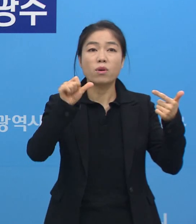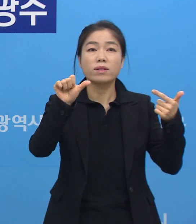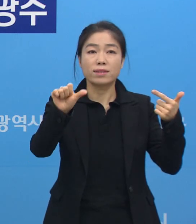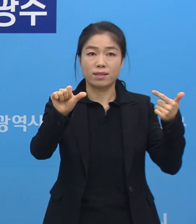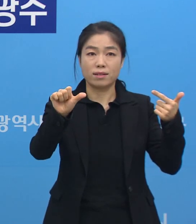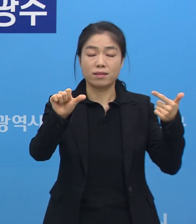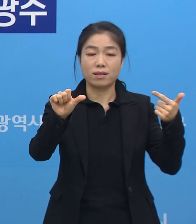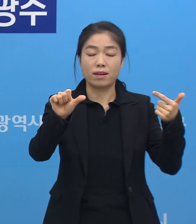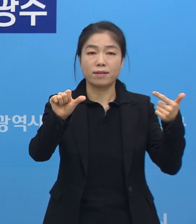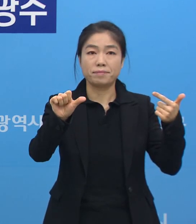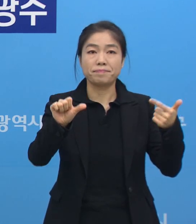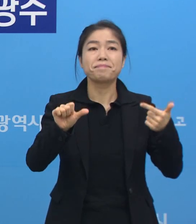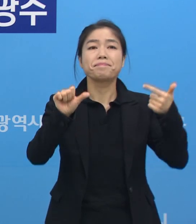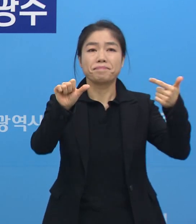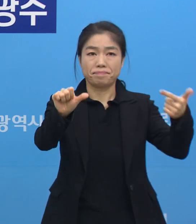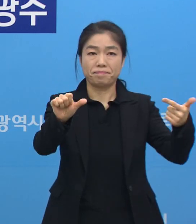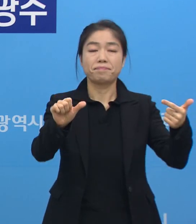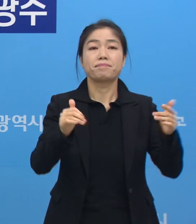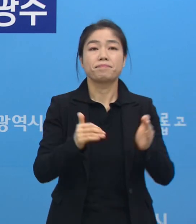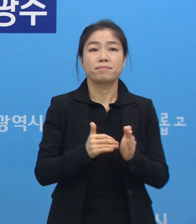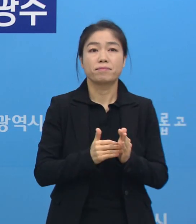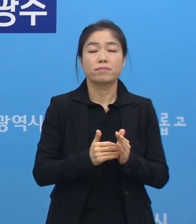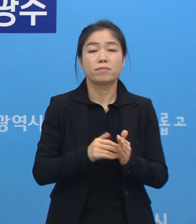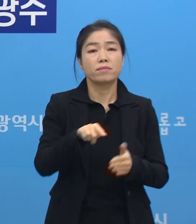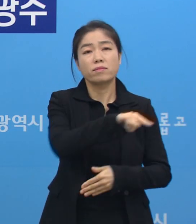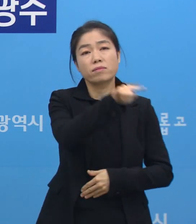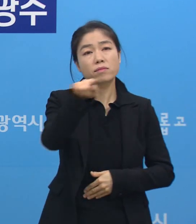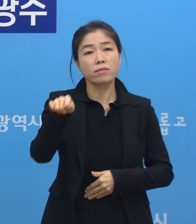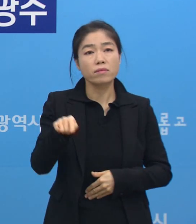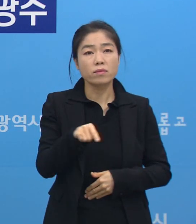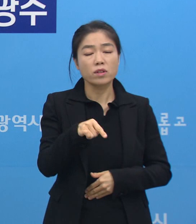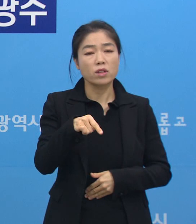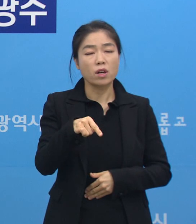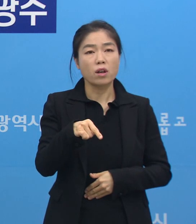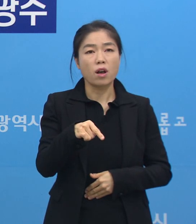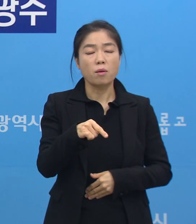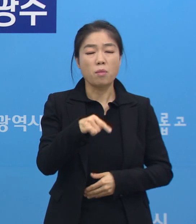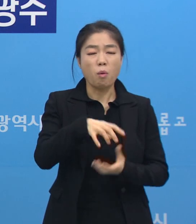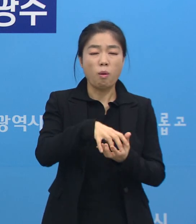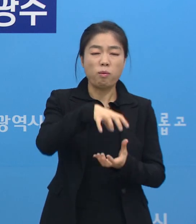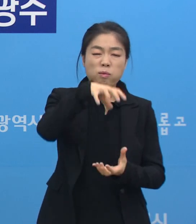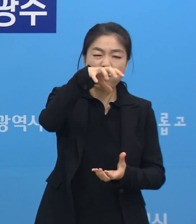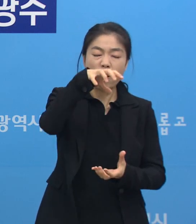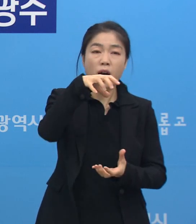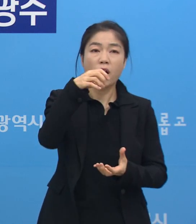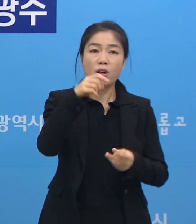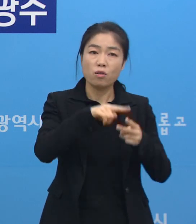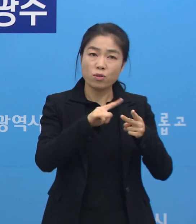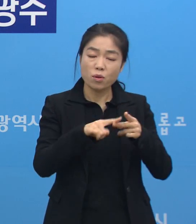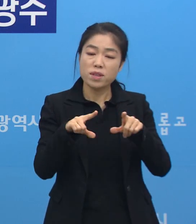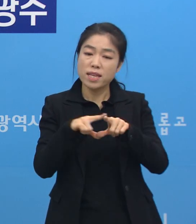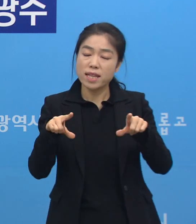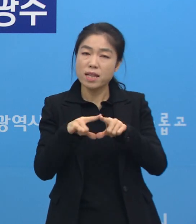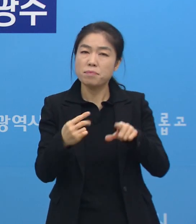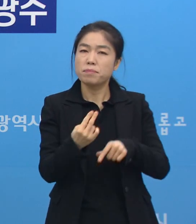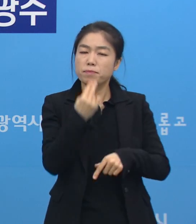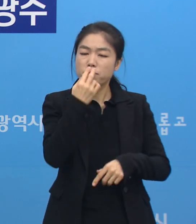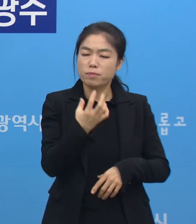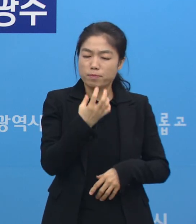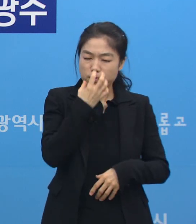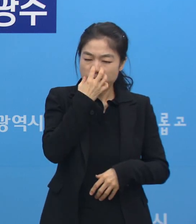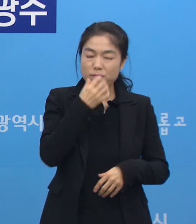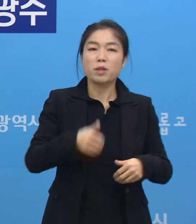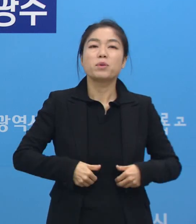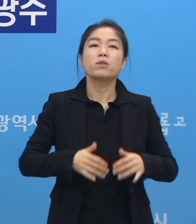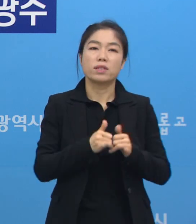중증 환자 입원해 있고요. 이분들은 고용량 또는 일반 산소 투여가 필요하신 분들이